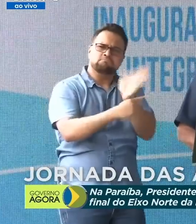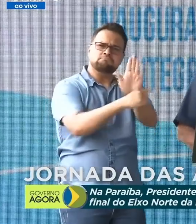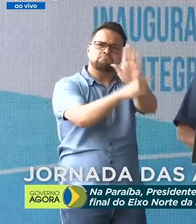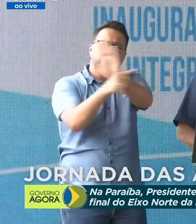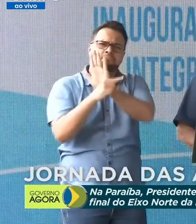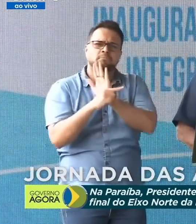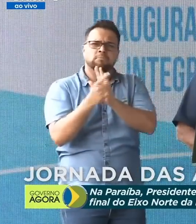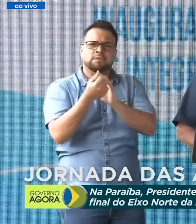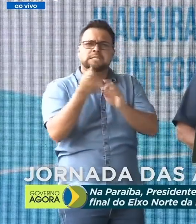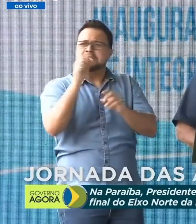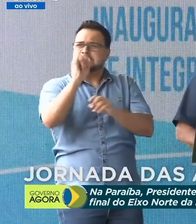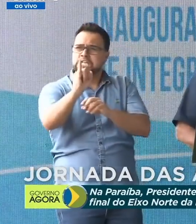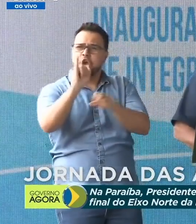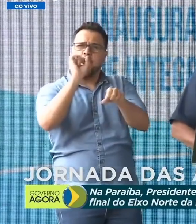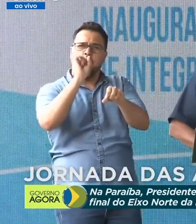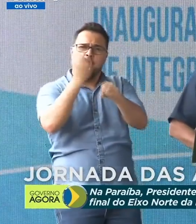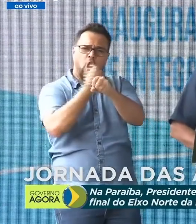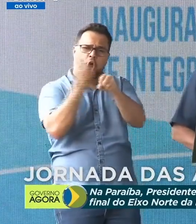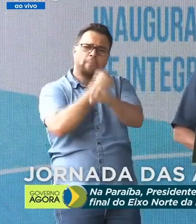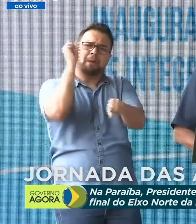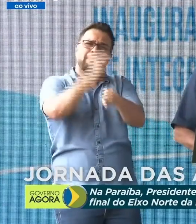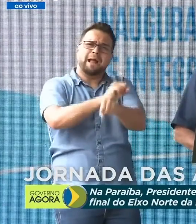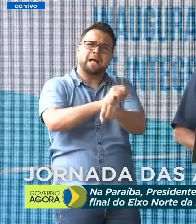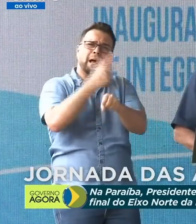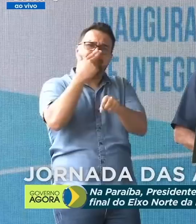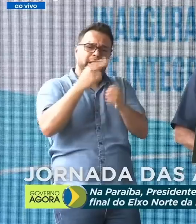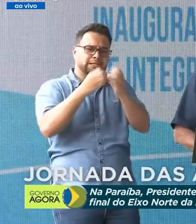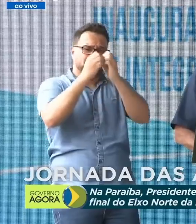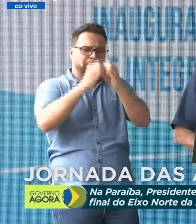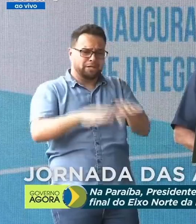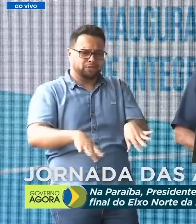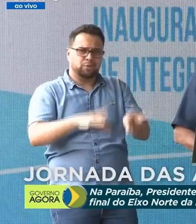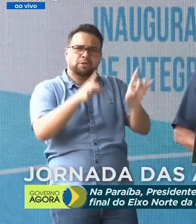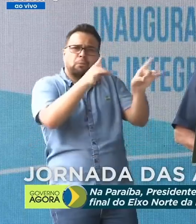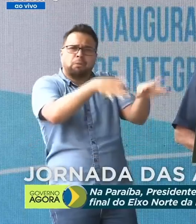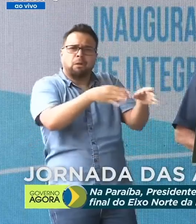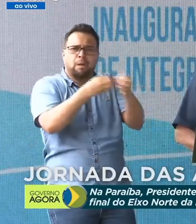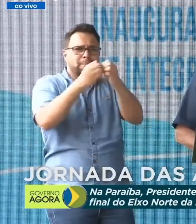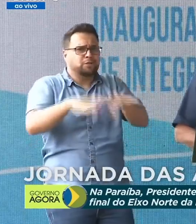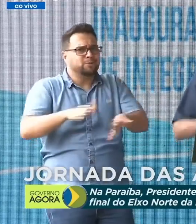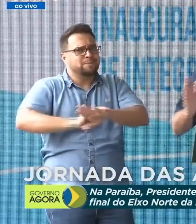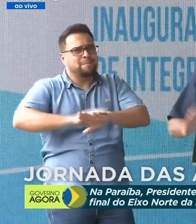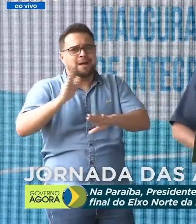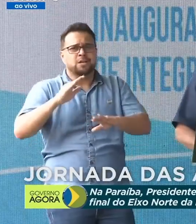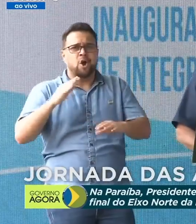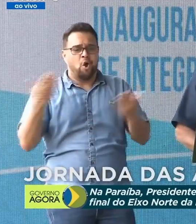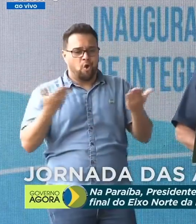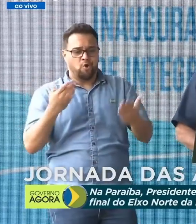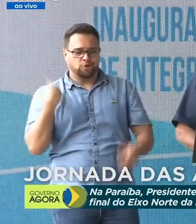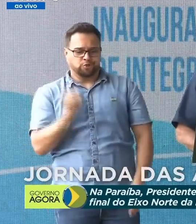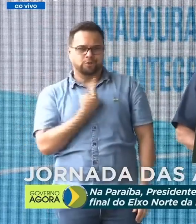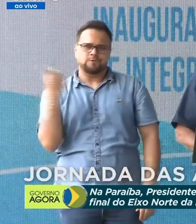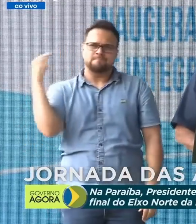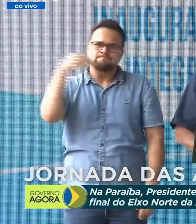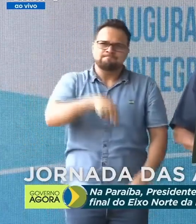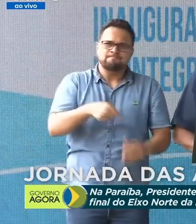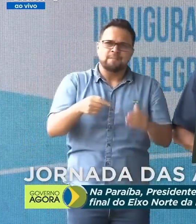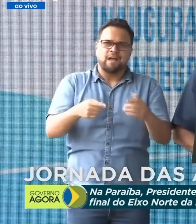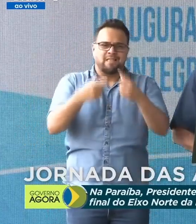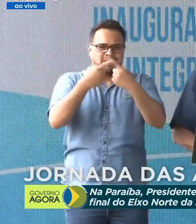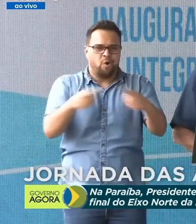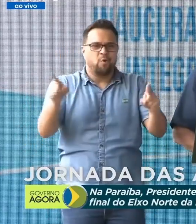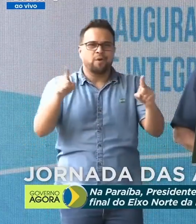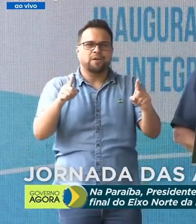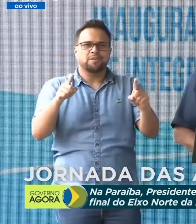A obra parada gera apenas prejuízo. Estamos aqui hoje, inaugurando mais um